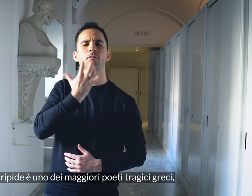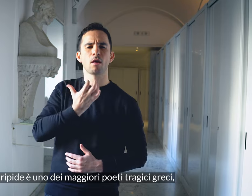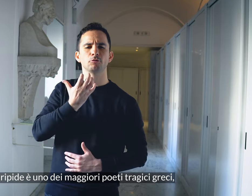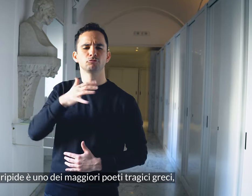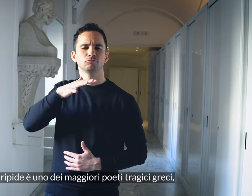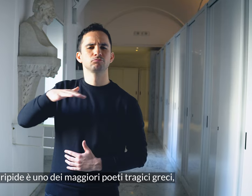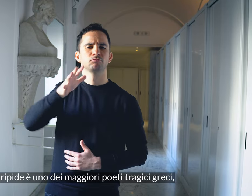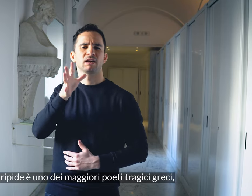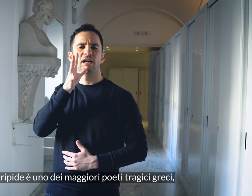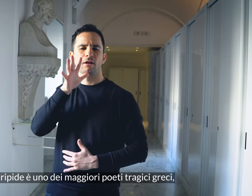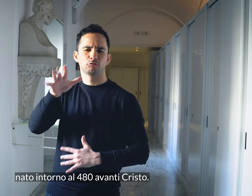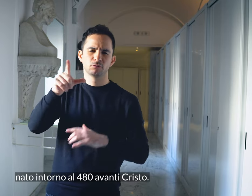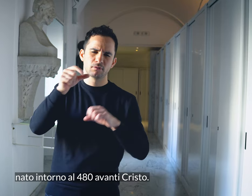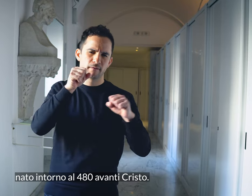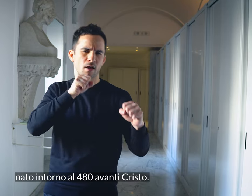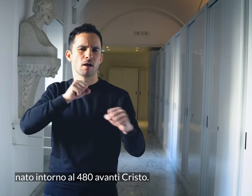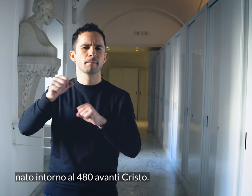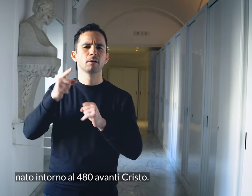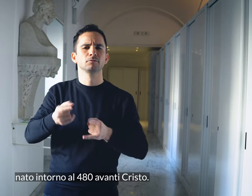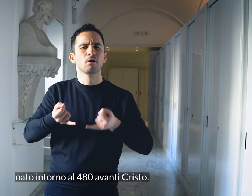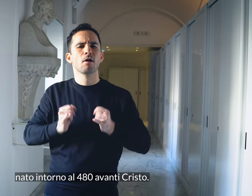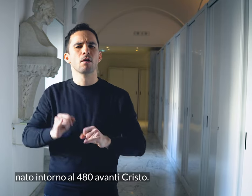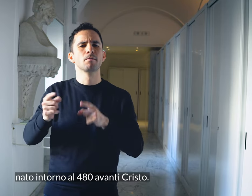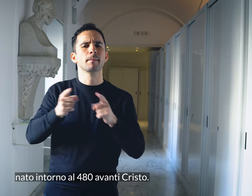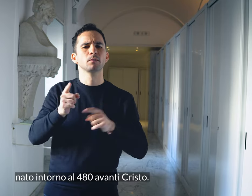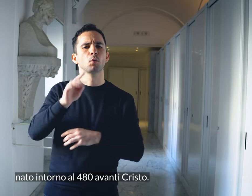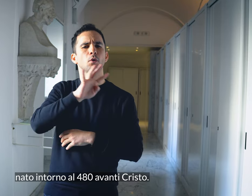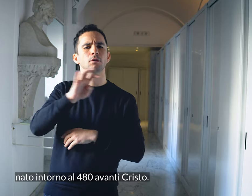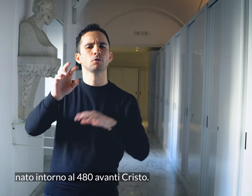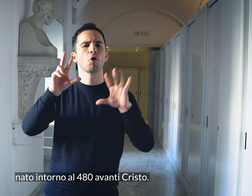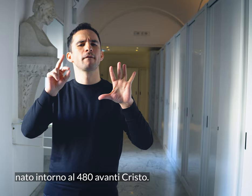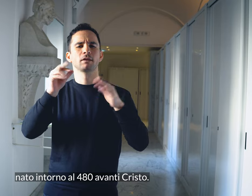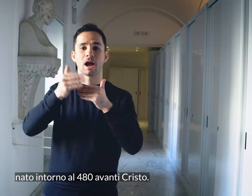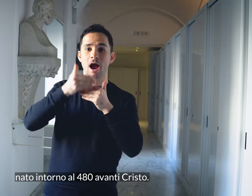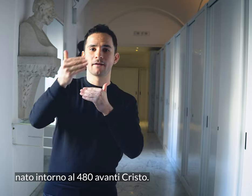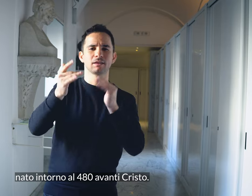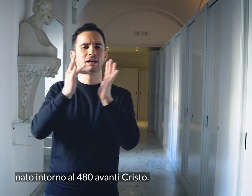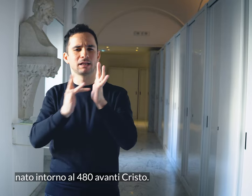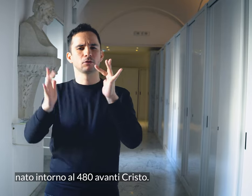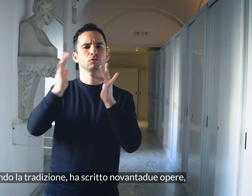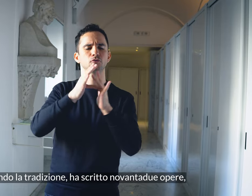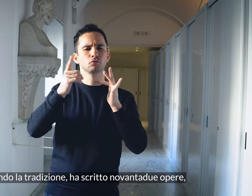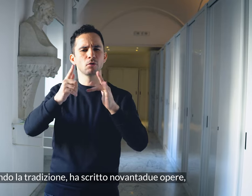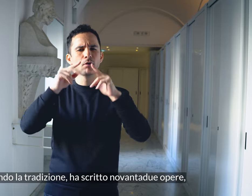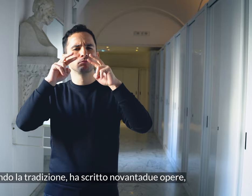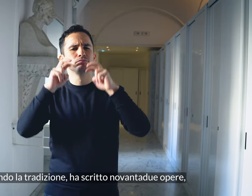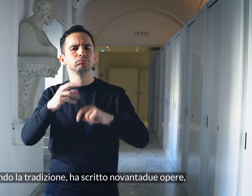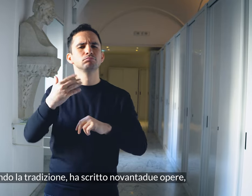tragici greci, nato intorno al 480 avanti Cristo. Secondo la tradizione,